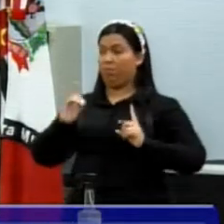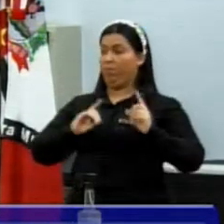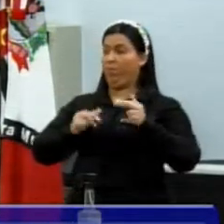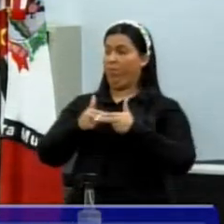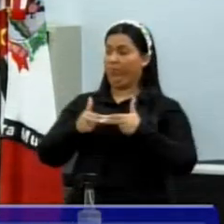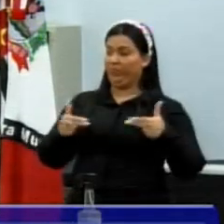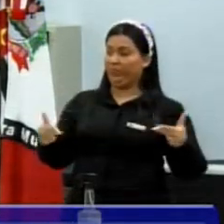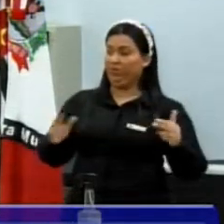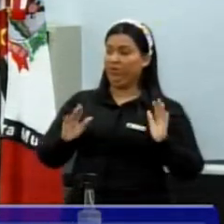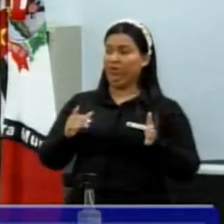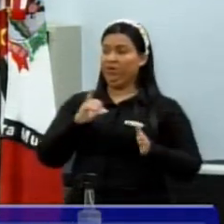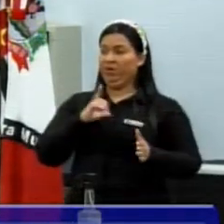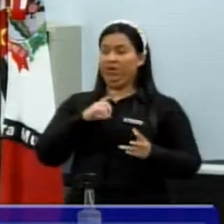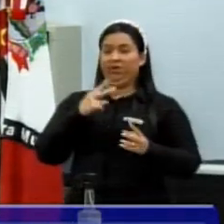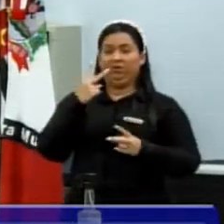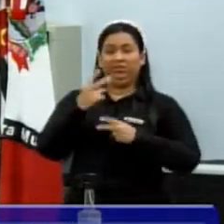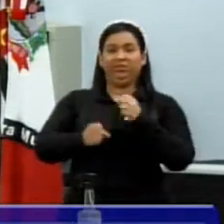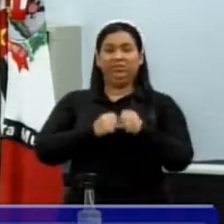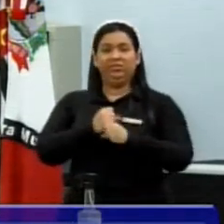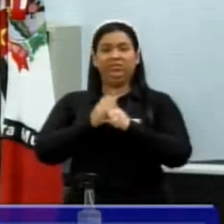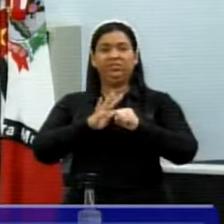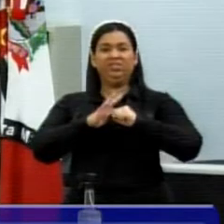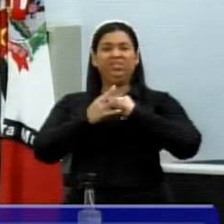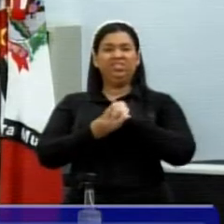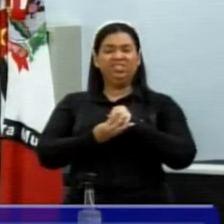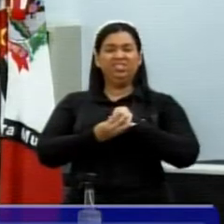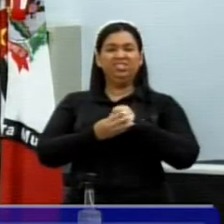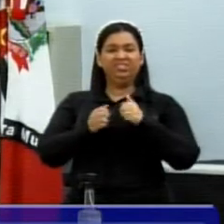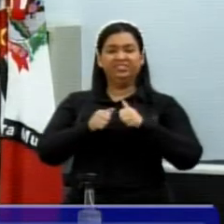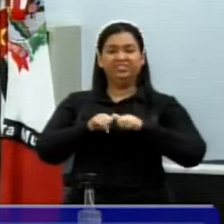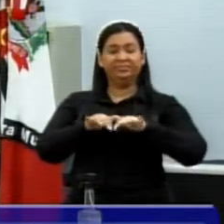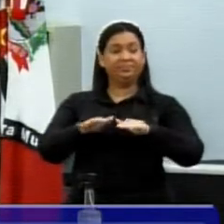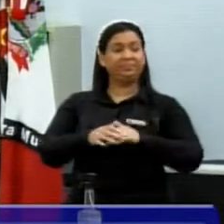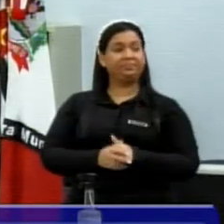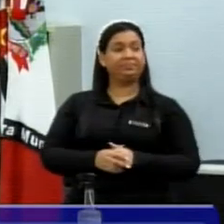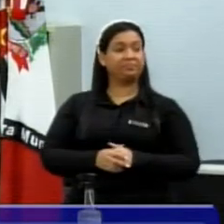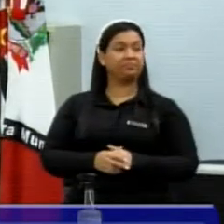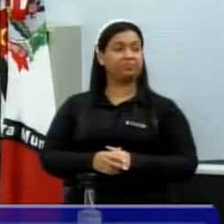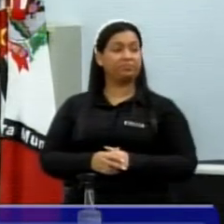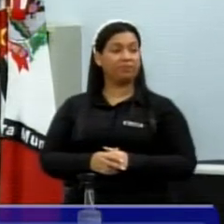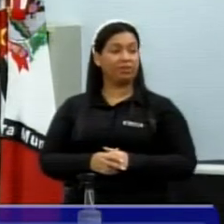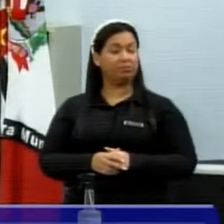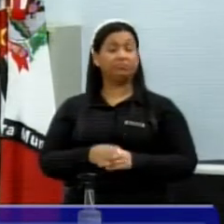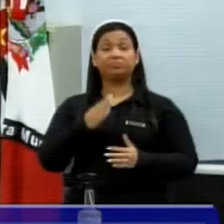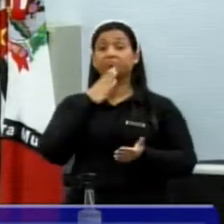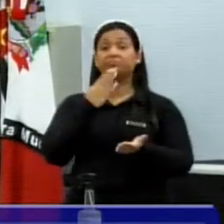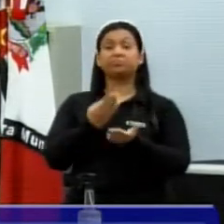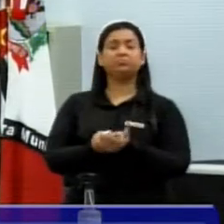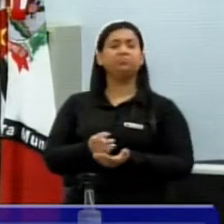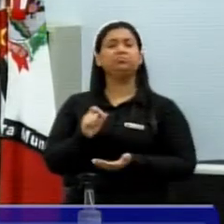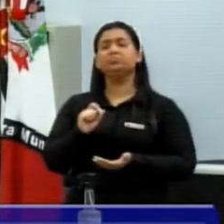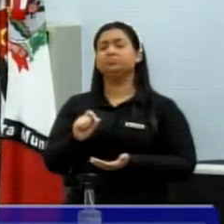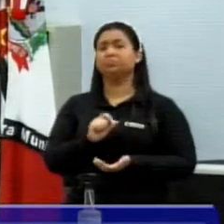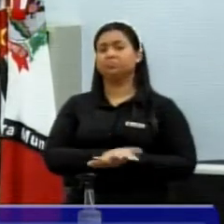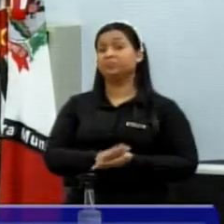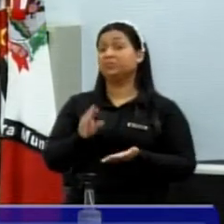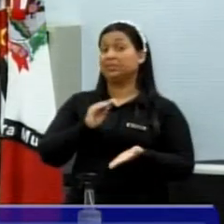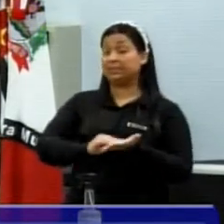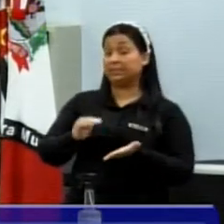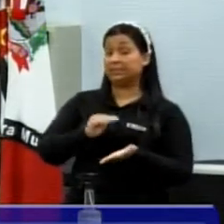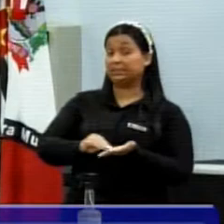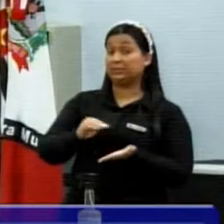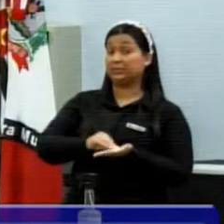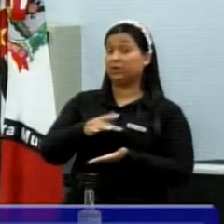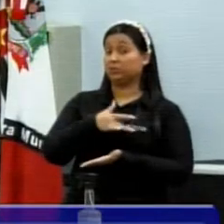recolhidas nesses dois anos de pandemia, foi isso que aconteceu, então nós pedimos para que o secretário de